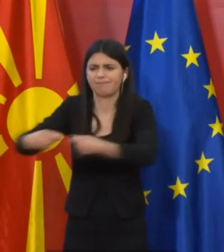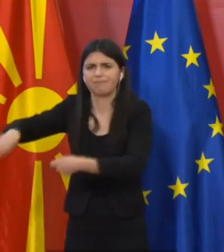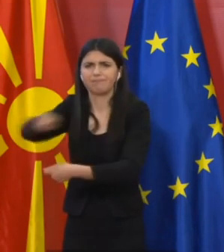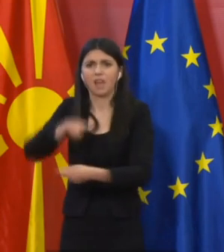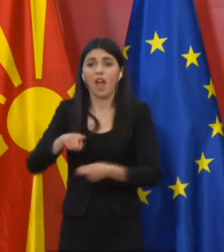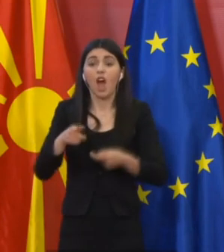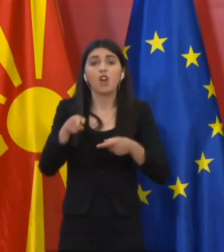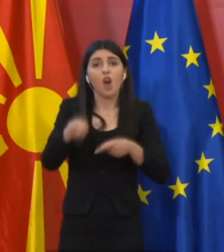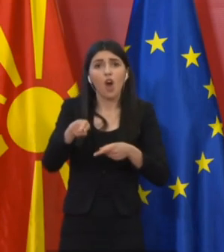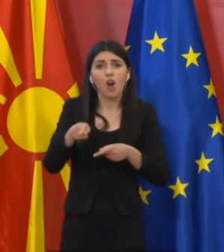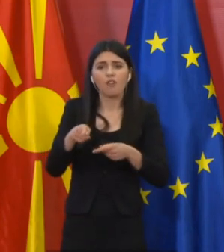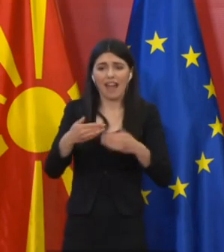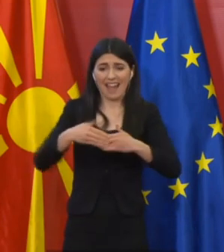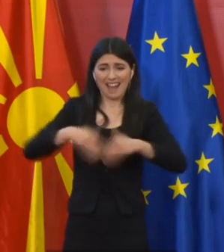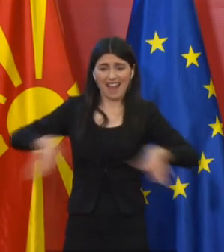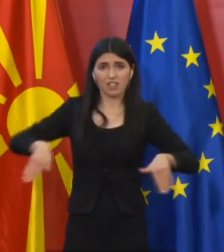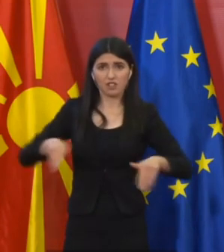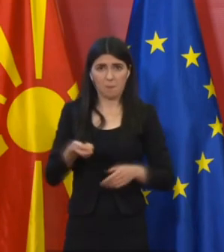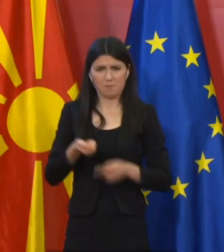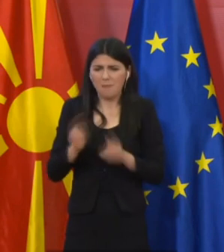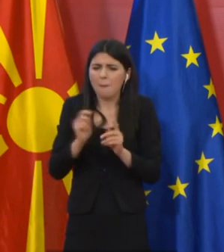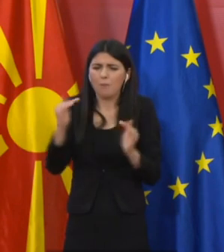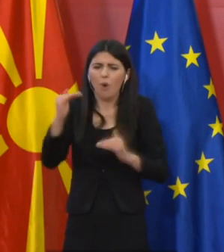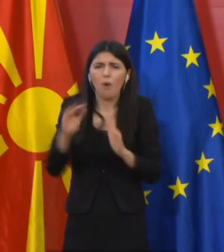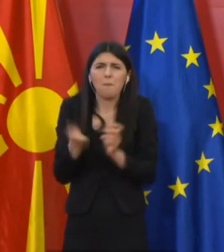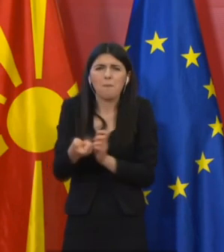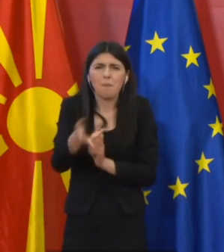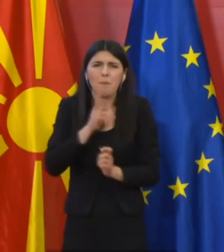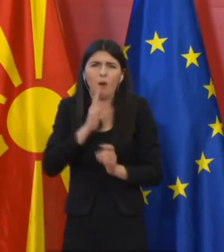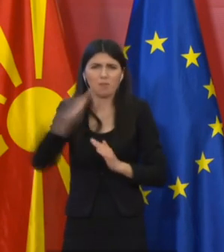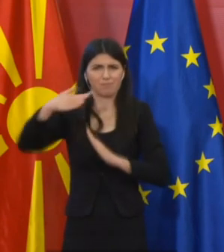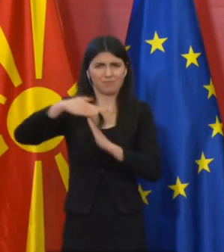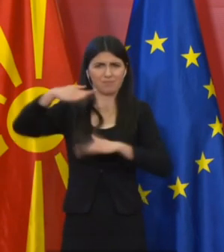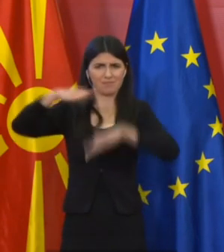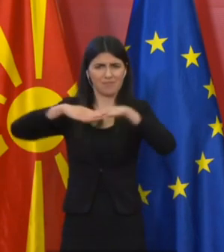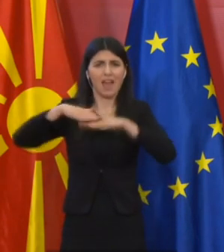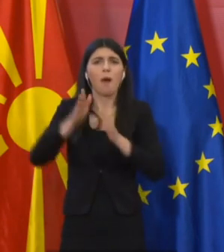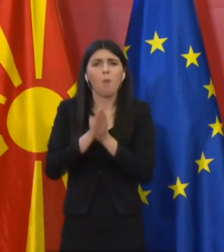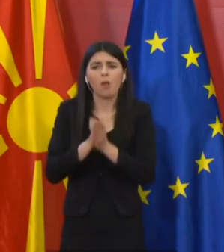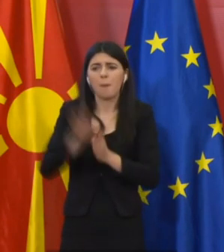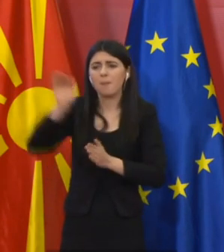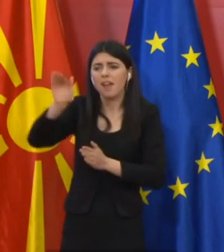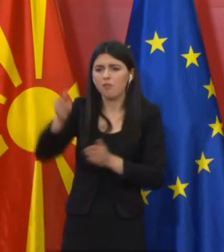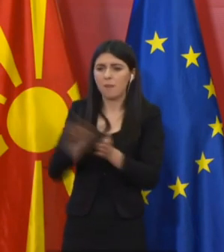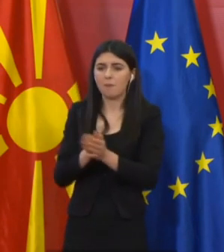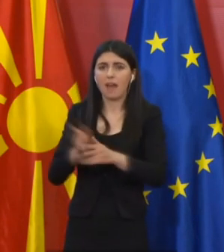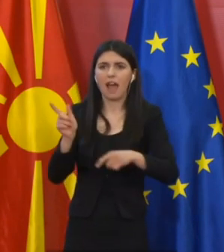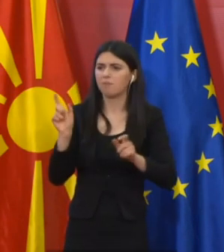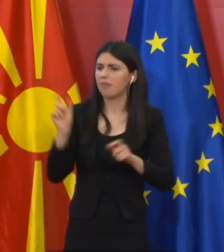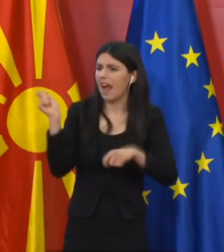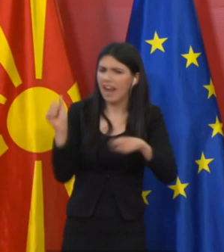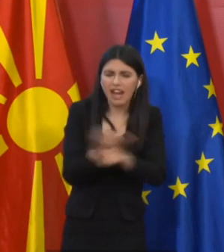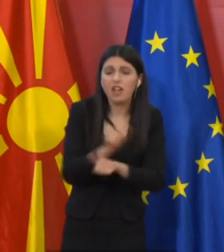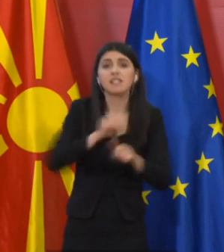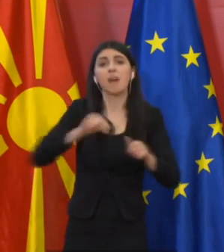тоа што се располага со ограничен број на инспектори, уште еднаш апелираме и замолуваме пријавувањето да се прави само кога на